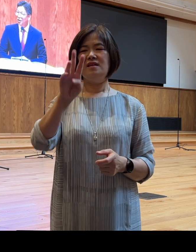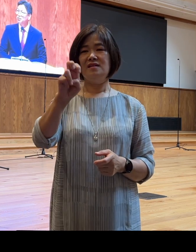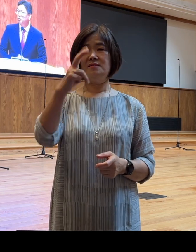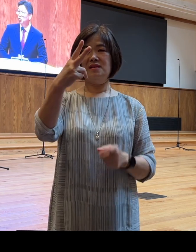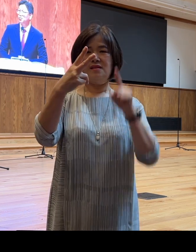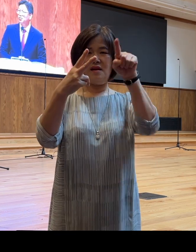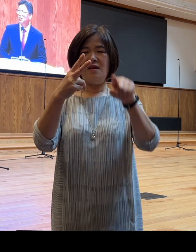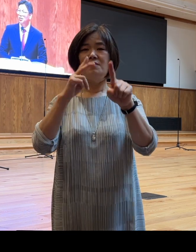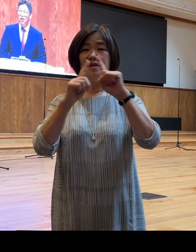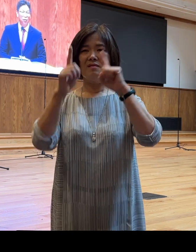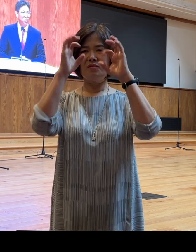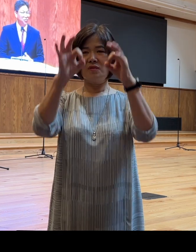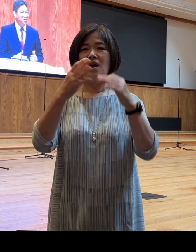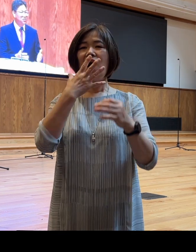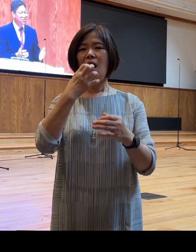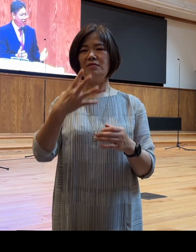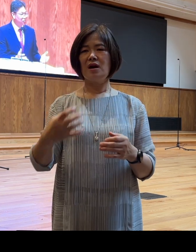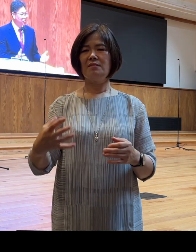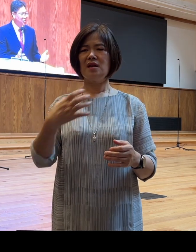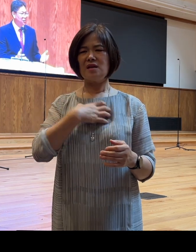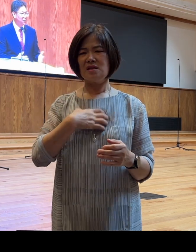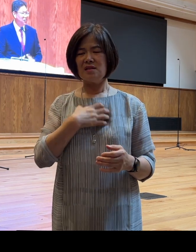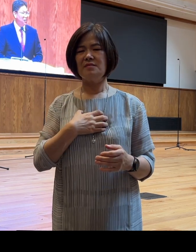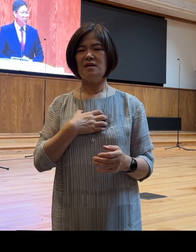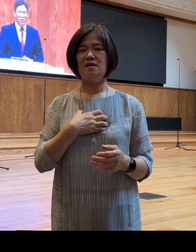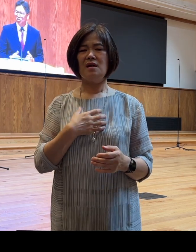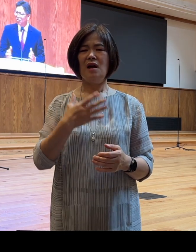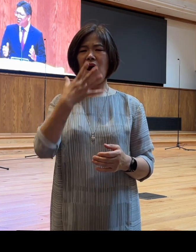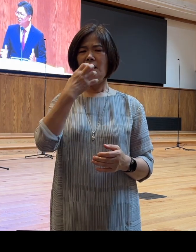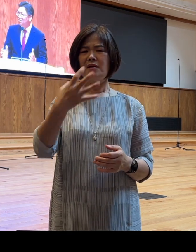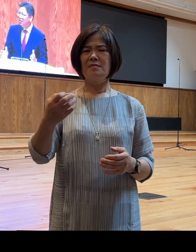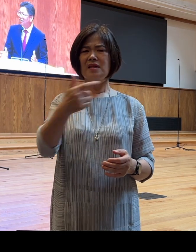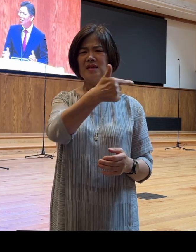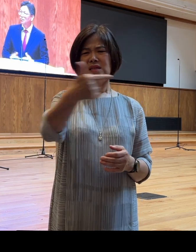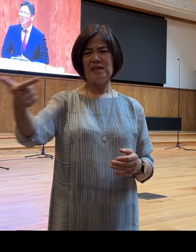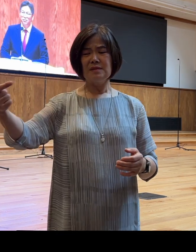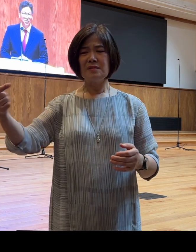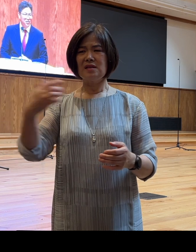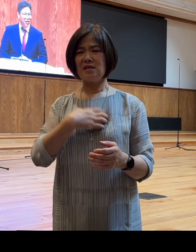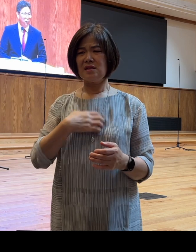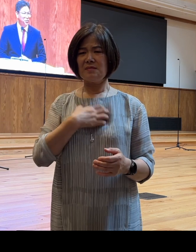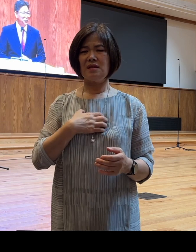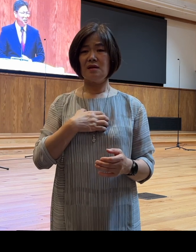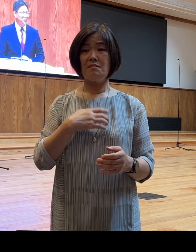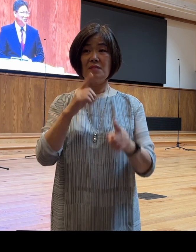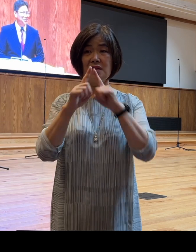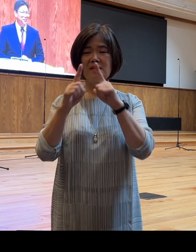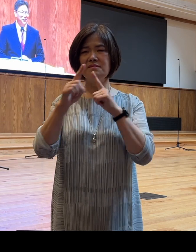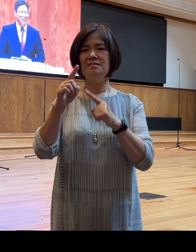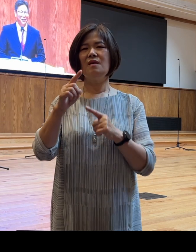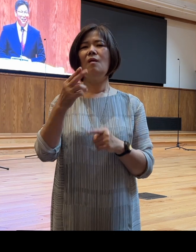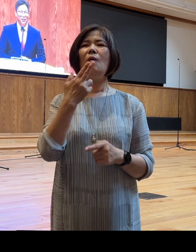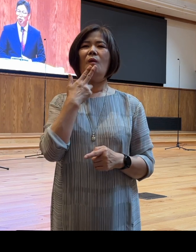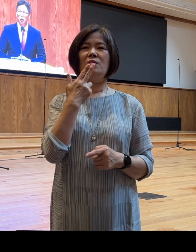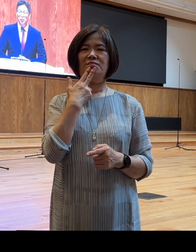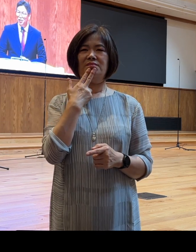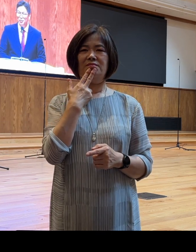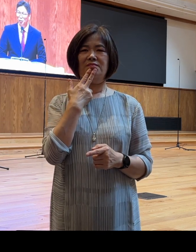보십시오 아브라함이 근심하였더라 아브라함이 심히 근심했다라는 말씀 있을까요? 없을까요? 저는 그런 말씀을 본 적이